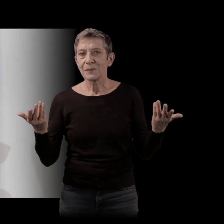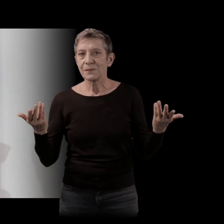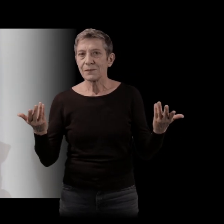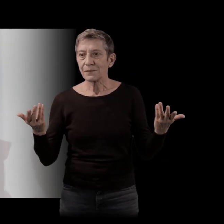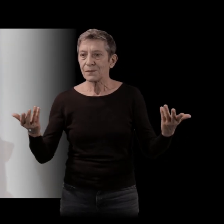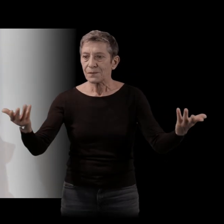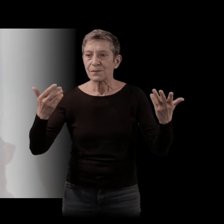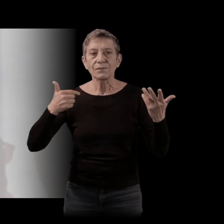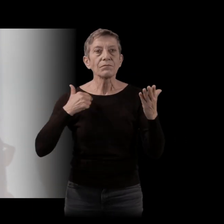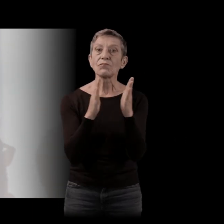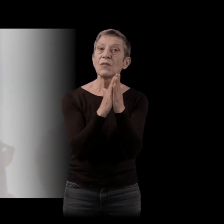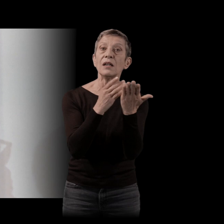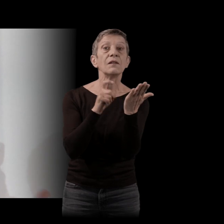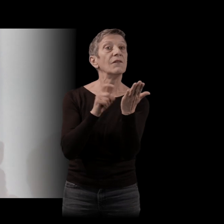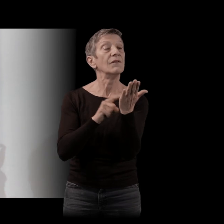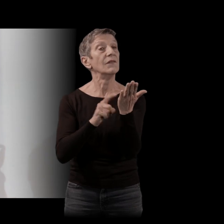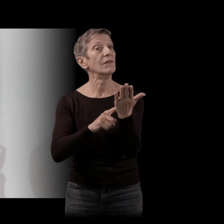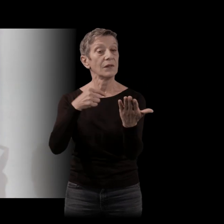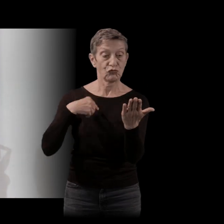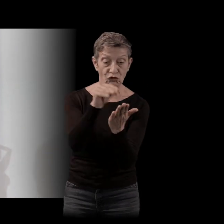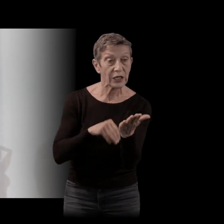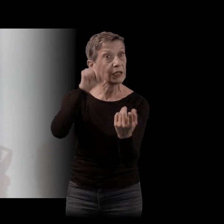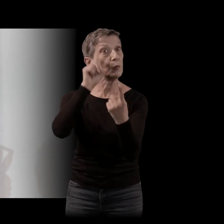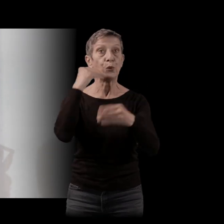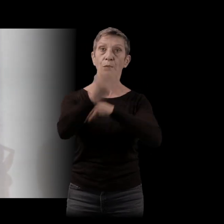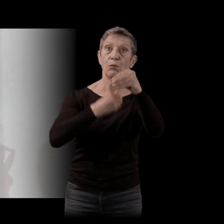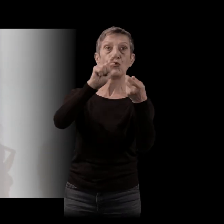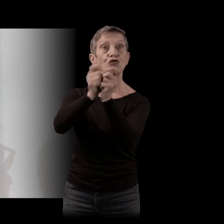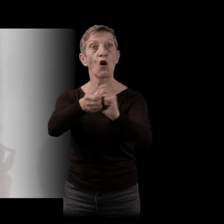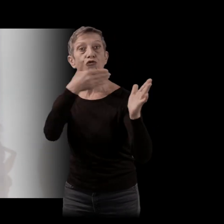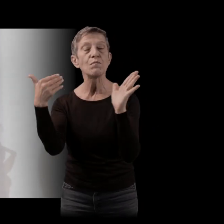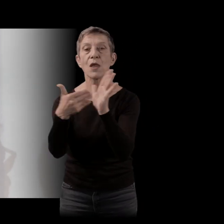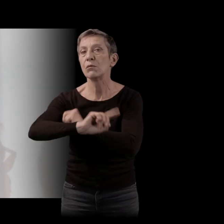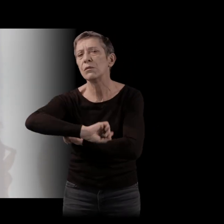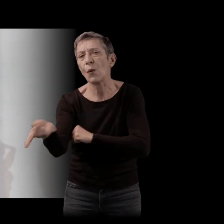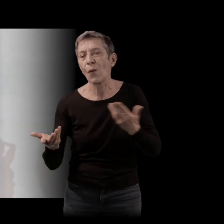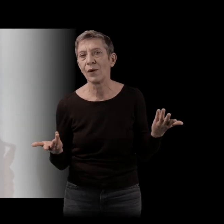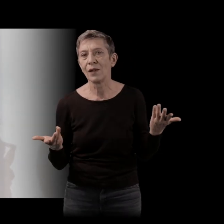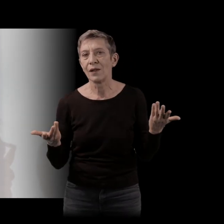Je ne fais pas des livres pour qu'elle devienne un monde meilleur, par exemple. Ce n pas mon job, ça. Je ne produis pas des rôles modèles